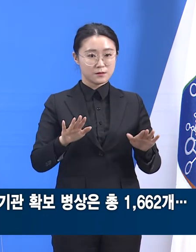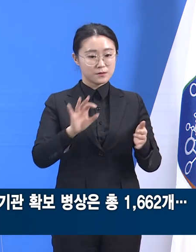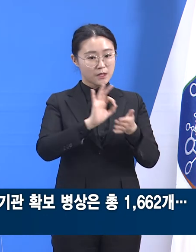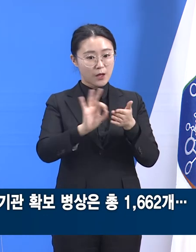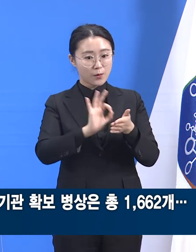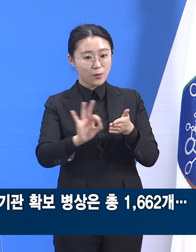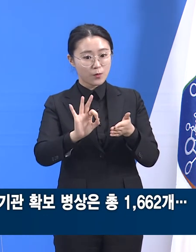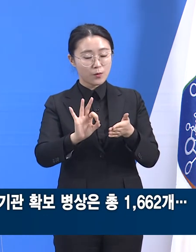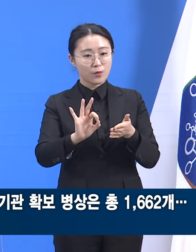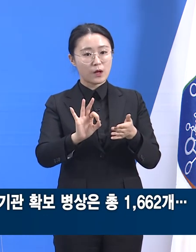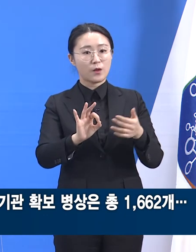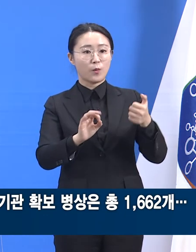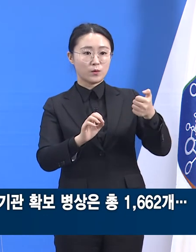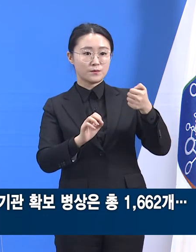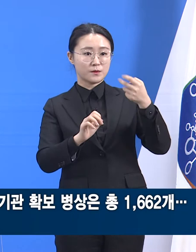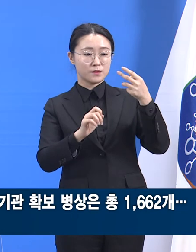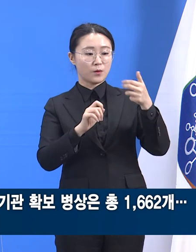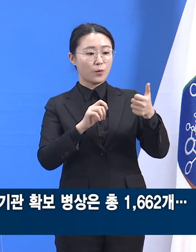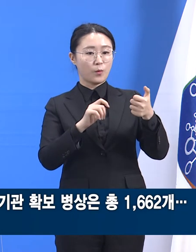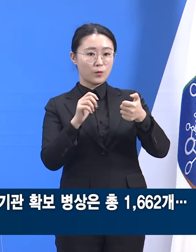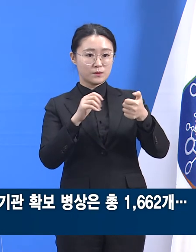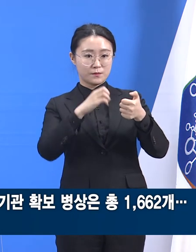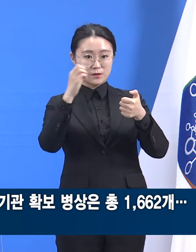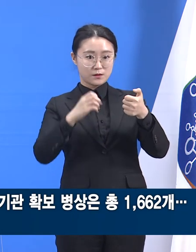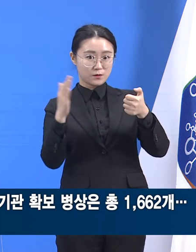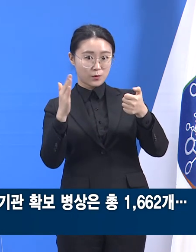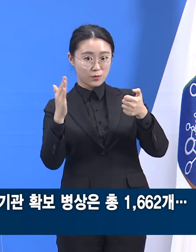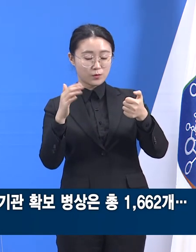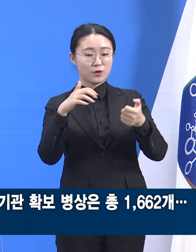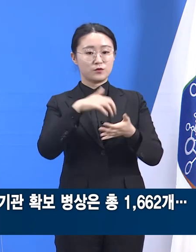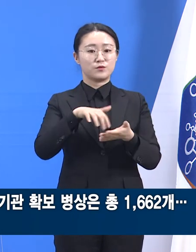50.4%인 838병상입니다.